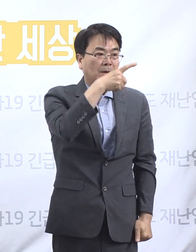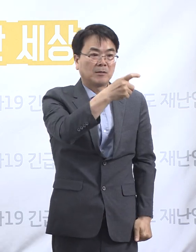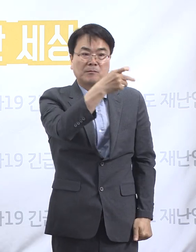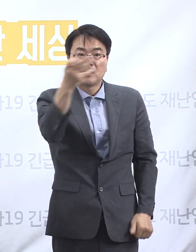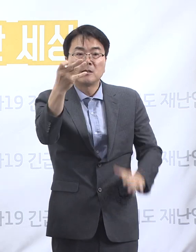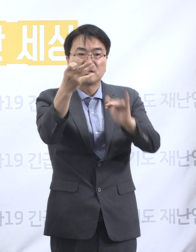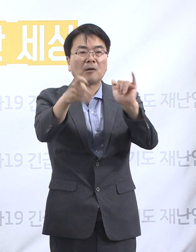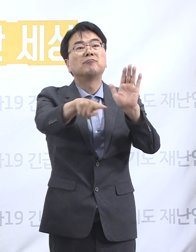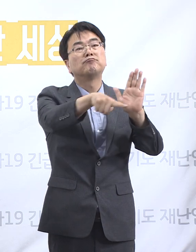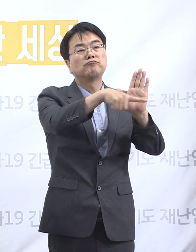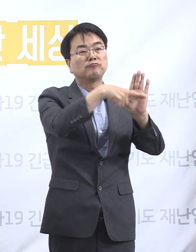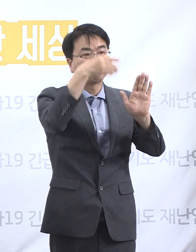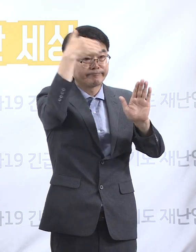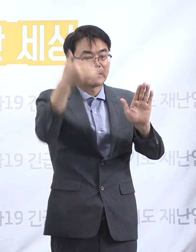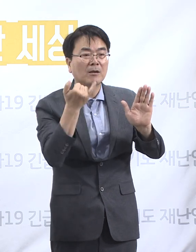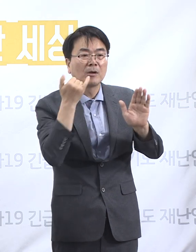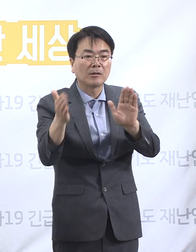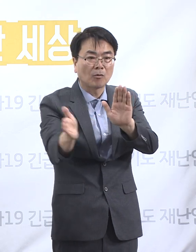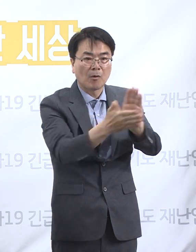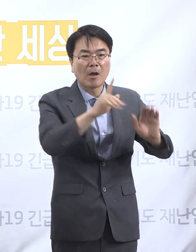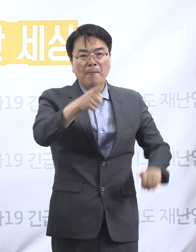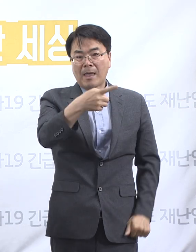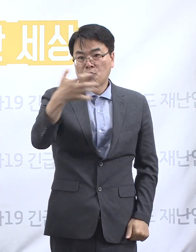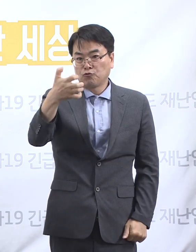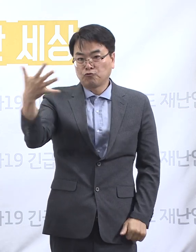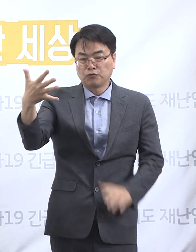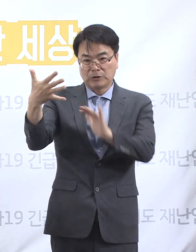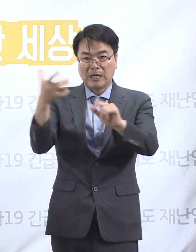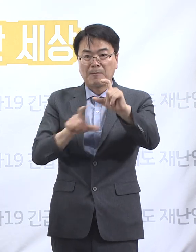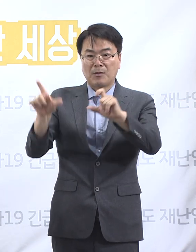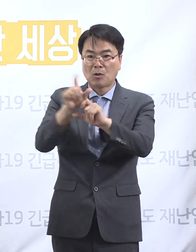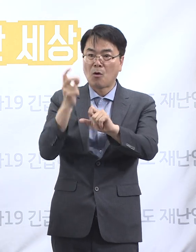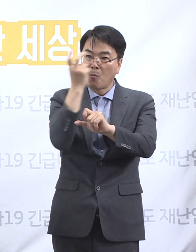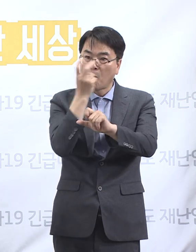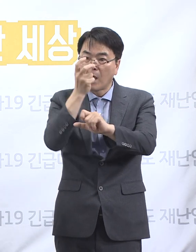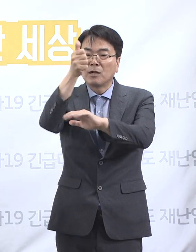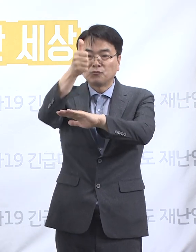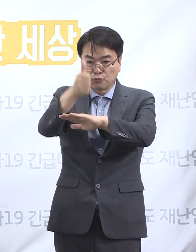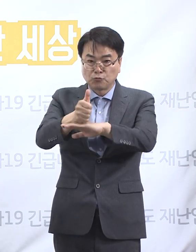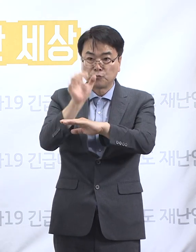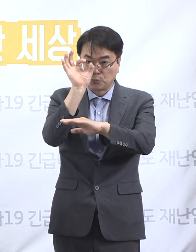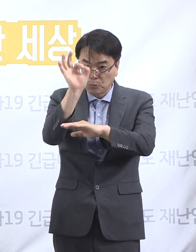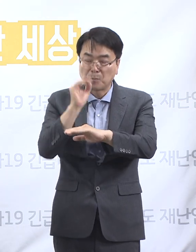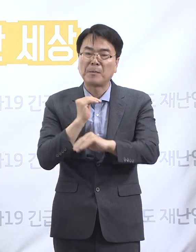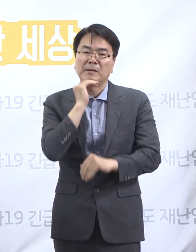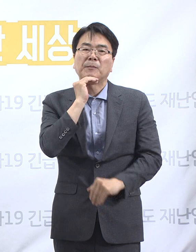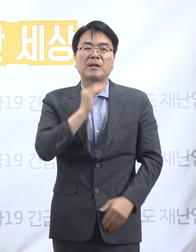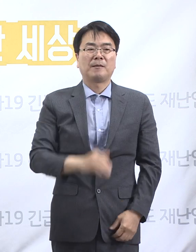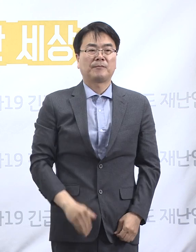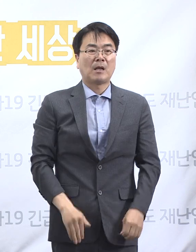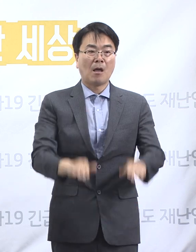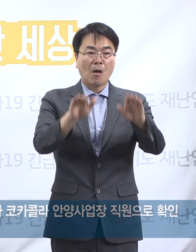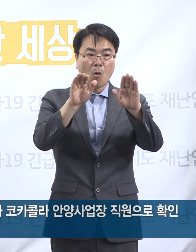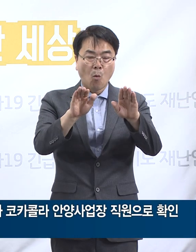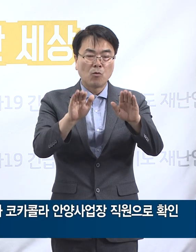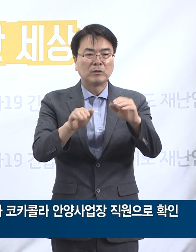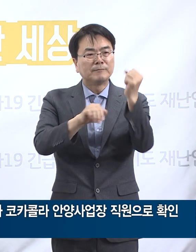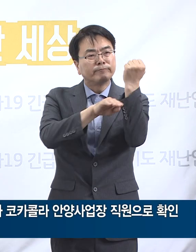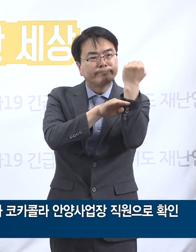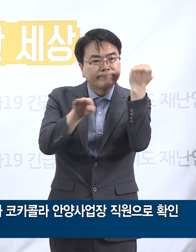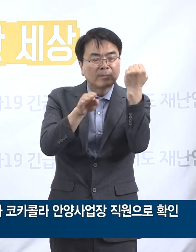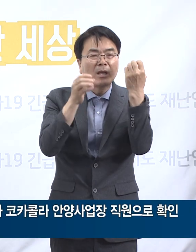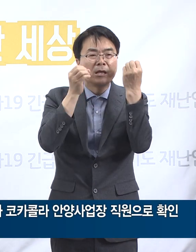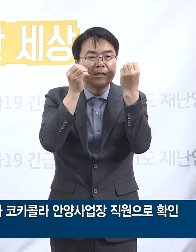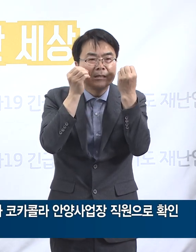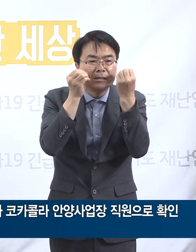판정을 받았고 199명은 검사를 진행 중입니다. 오늘 0시 기준 신규 확진된 4명은